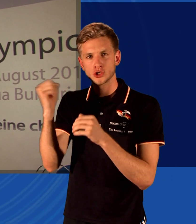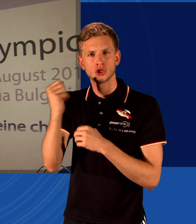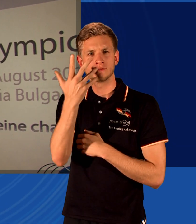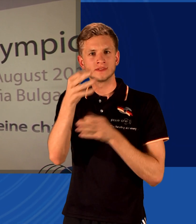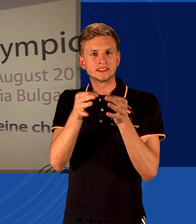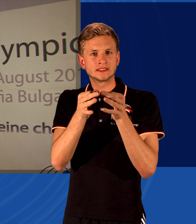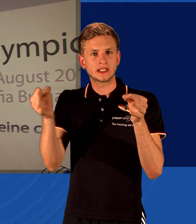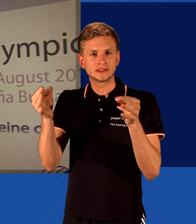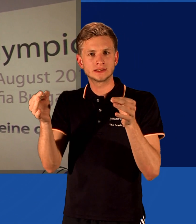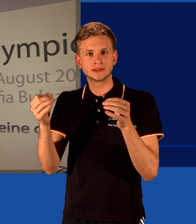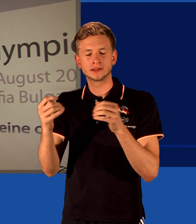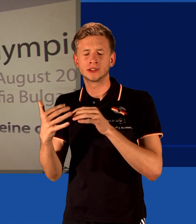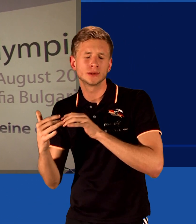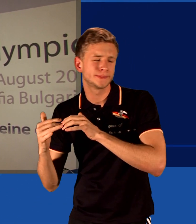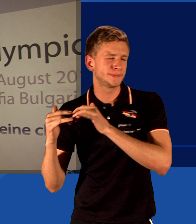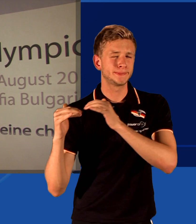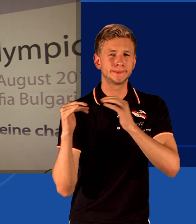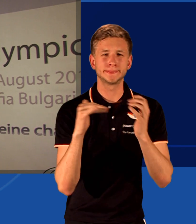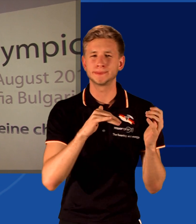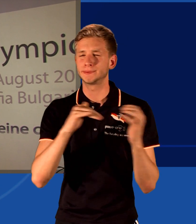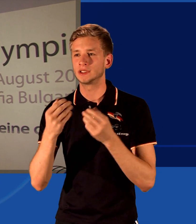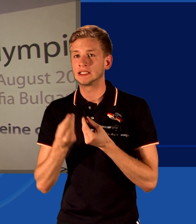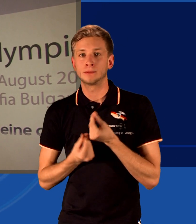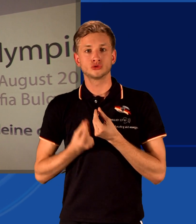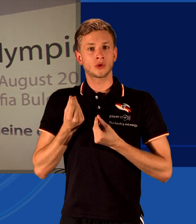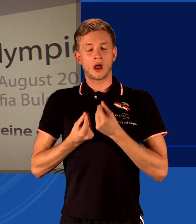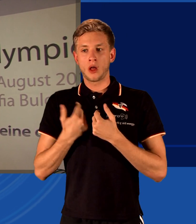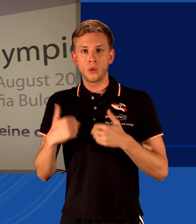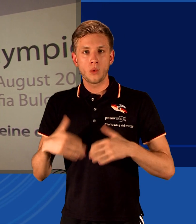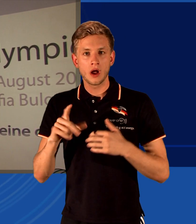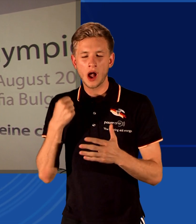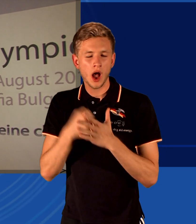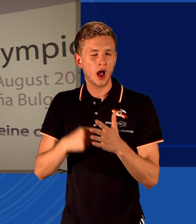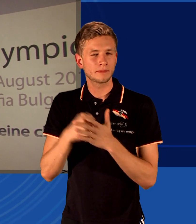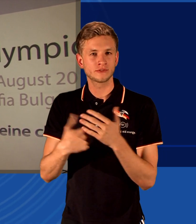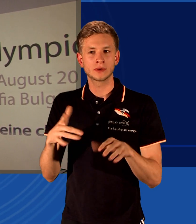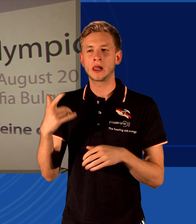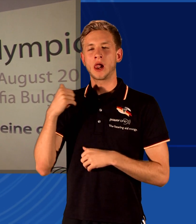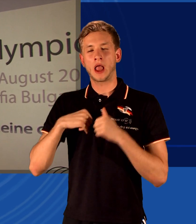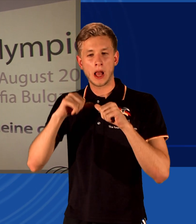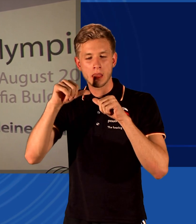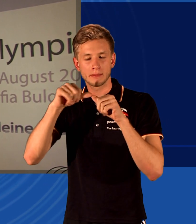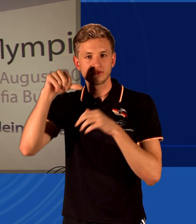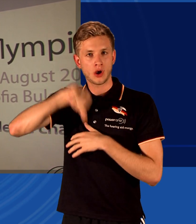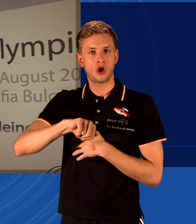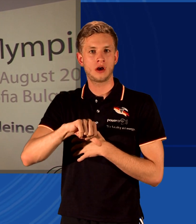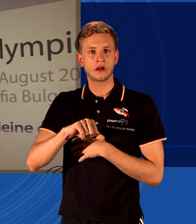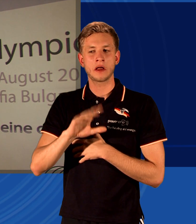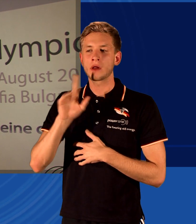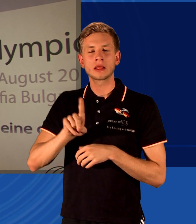kampfbetontes, aber auch emotionales Spiel knapp verloren. Und da muss man einfach nicht aufgeben, das nächste Spiel kommt und das werden